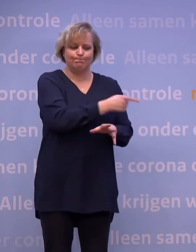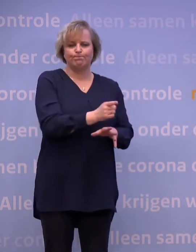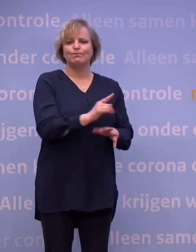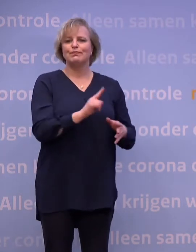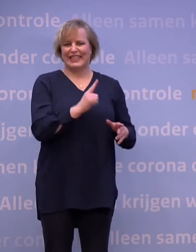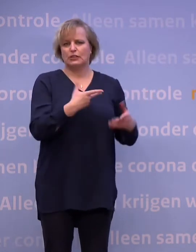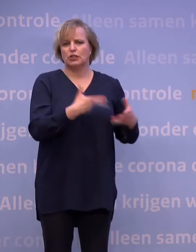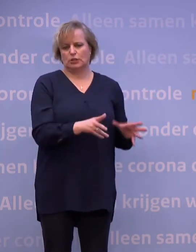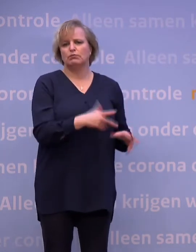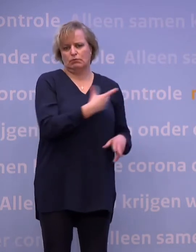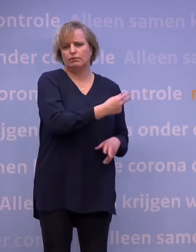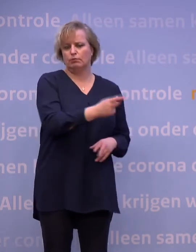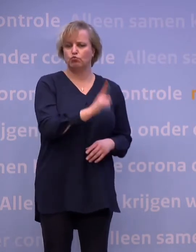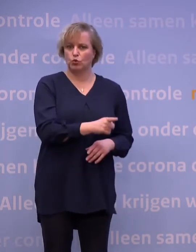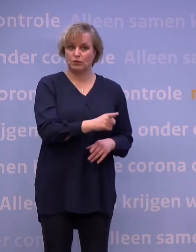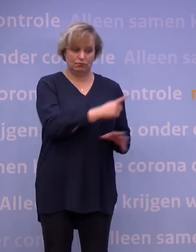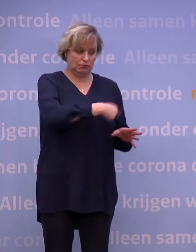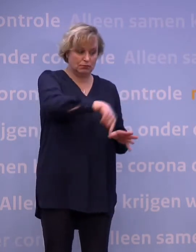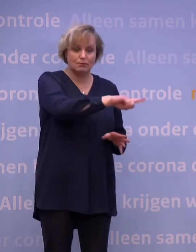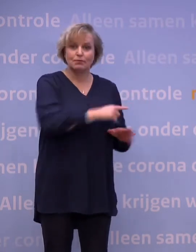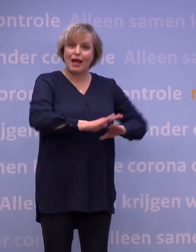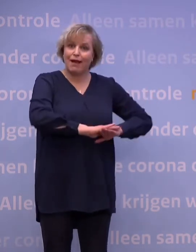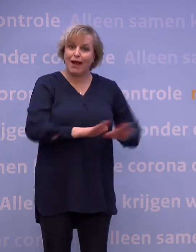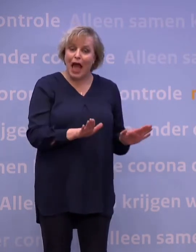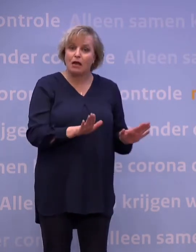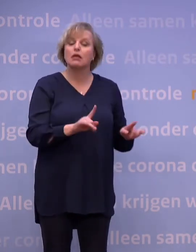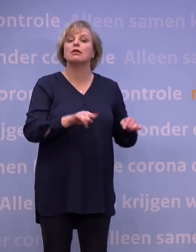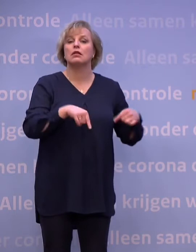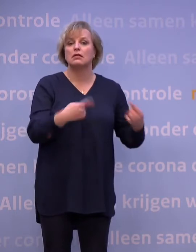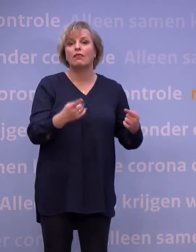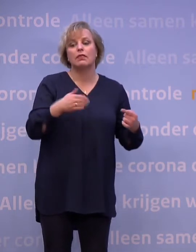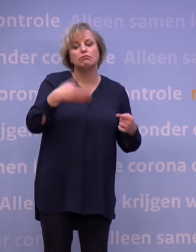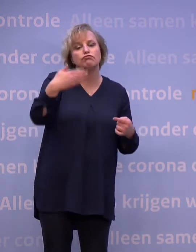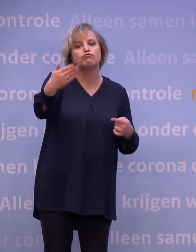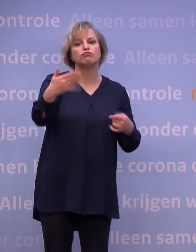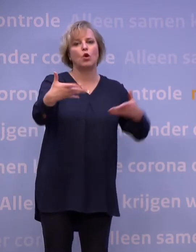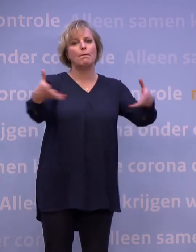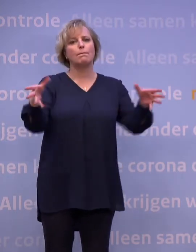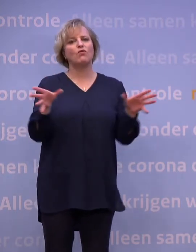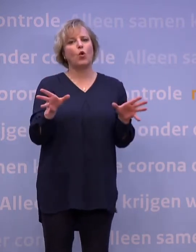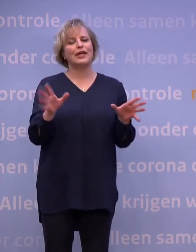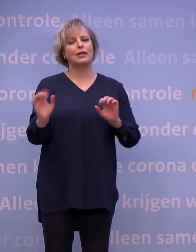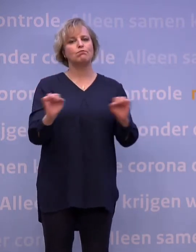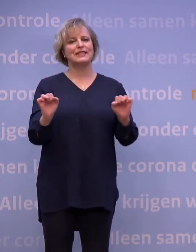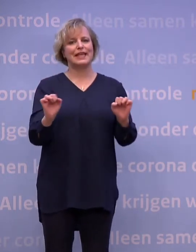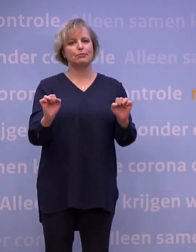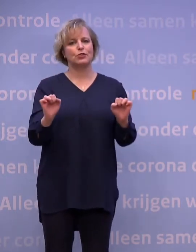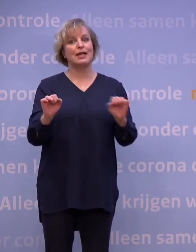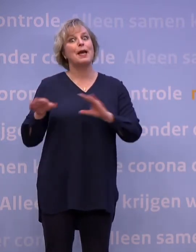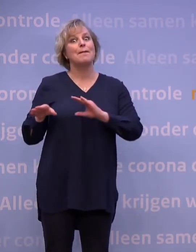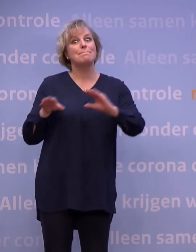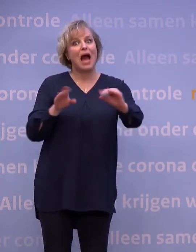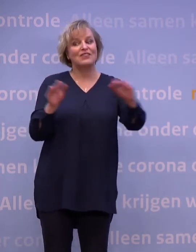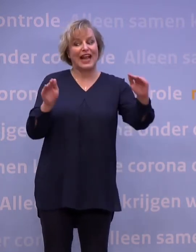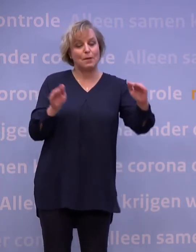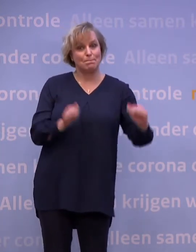Als zij gevaccineerd zijn, is dat een belangrijke stap richting een beschermde bevolking, richting minder maatregelen